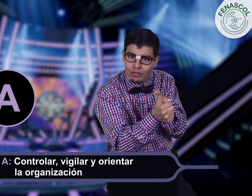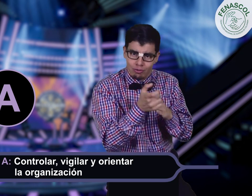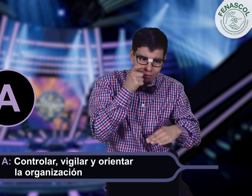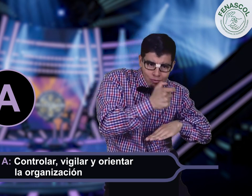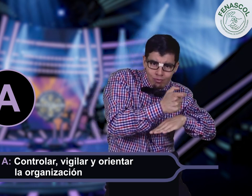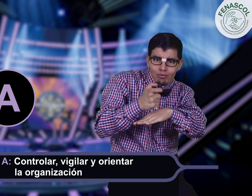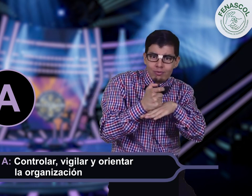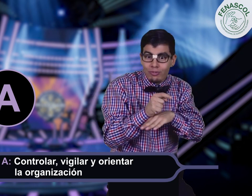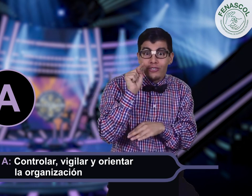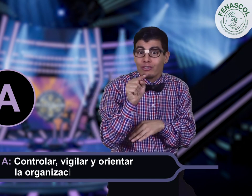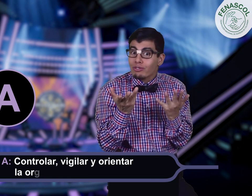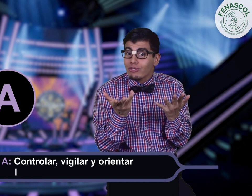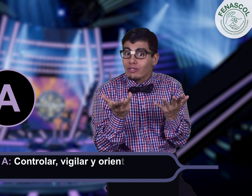y vigilar la organización, ¿cierto?